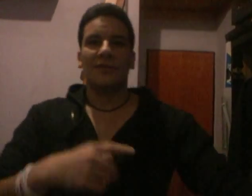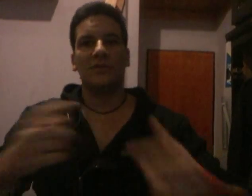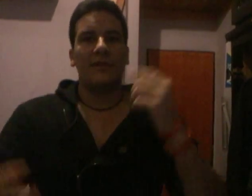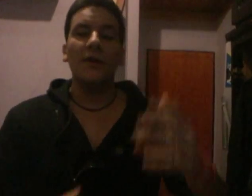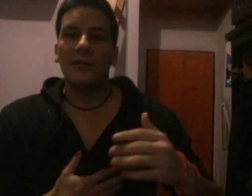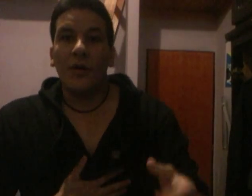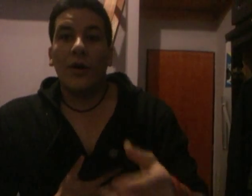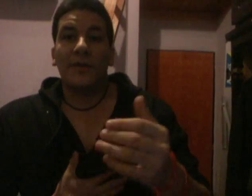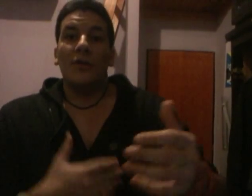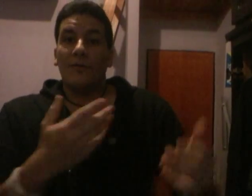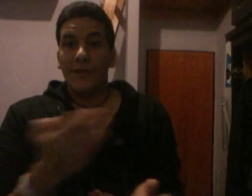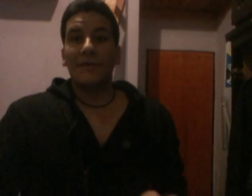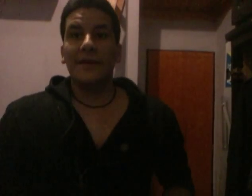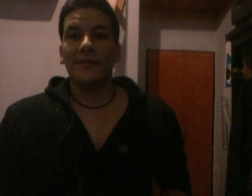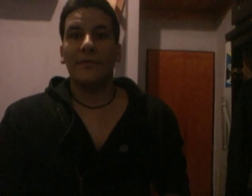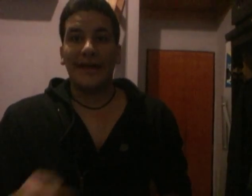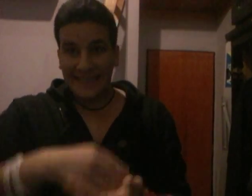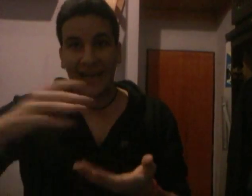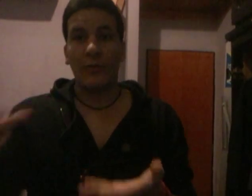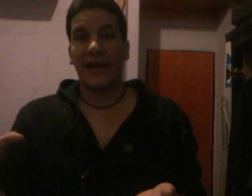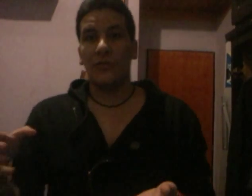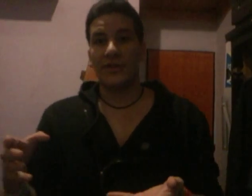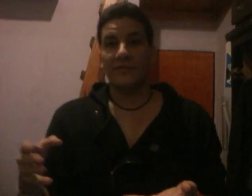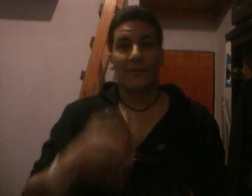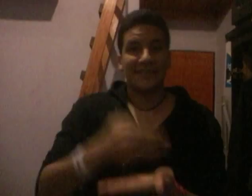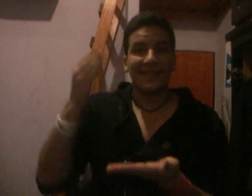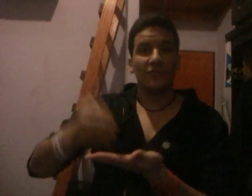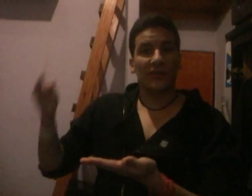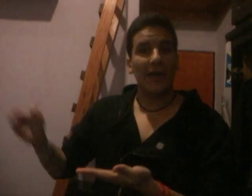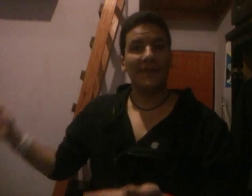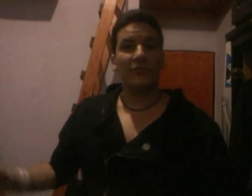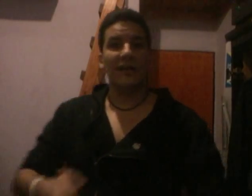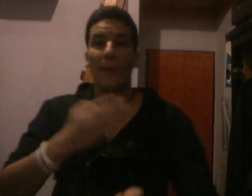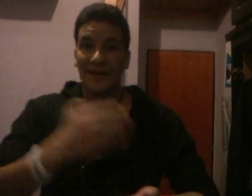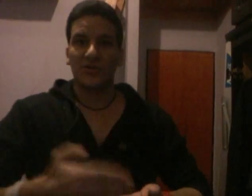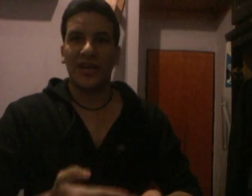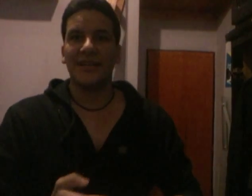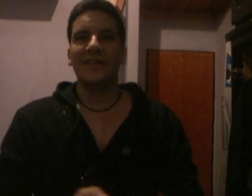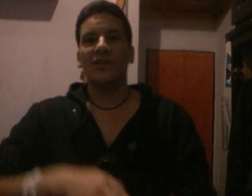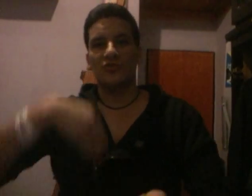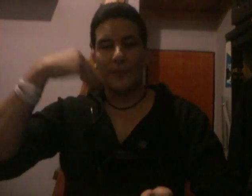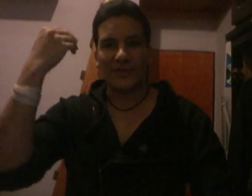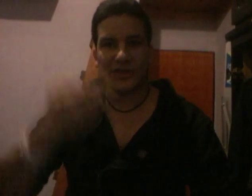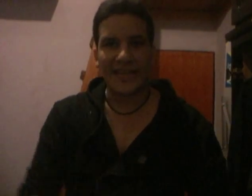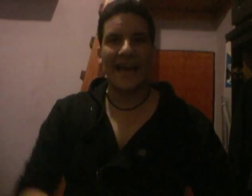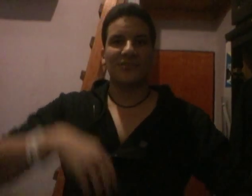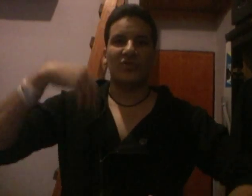gustan, ah? No, pero, Marvel, ¿qué hizo? Para llegar a los Vengadores, fue presentando cada película de los personajes, con sus personalidades, sus